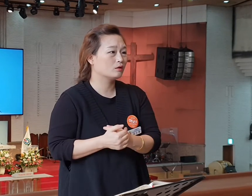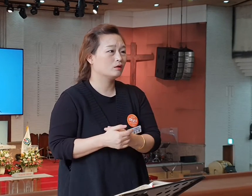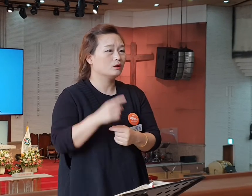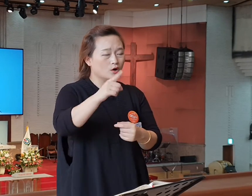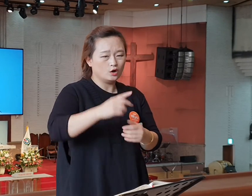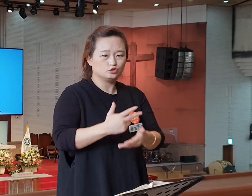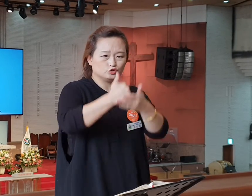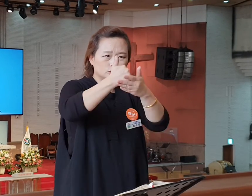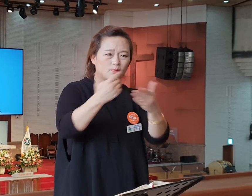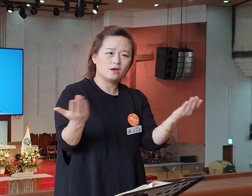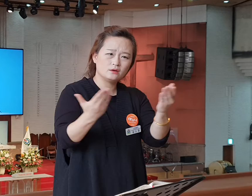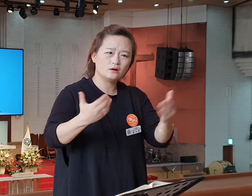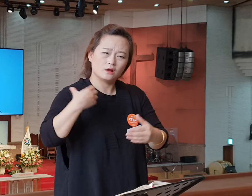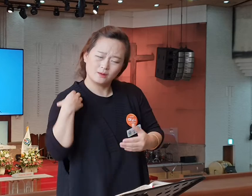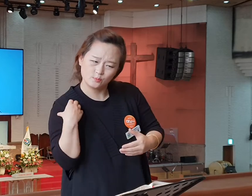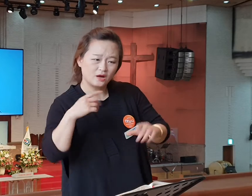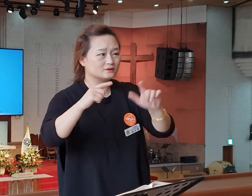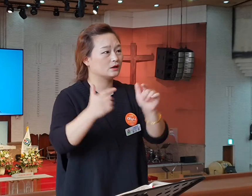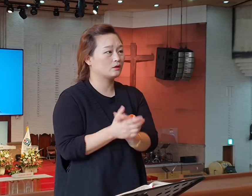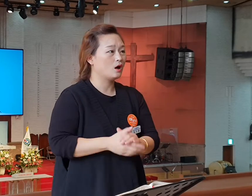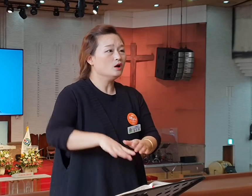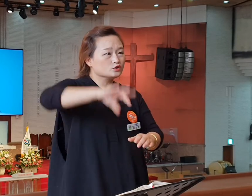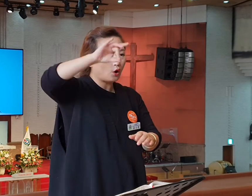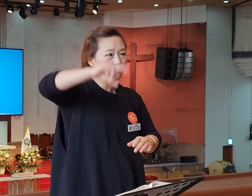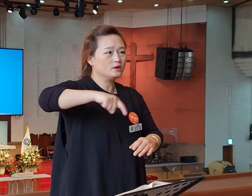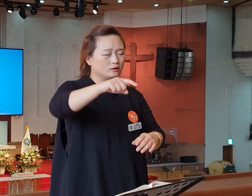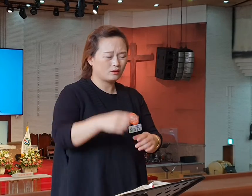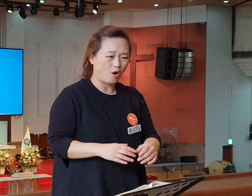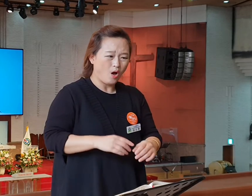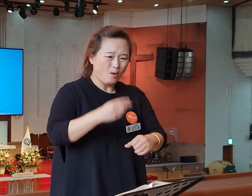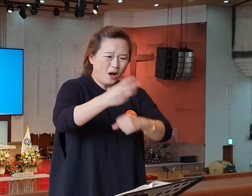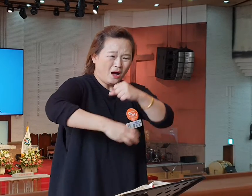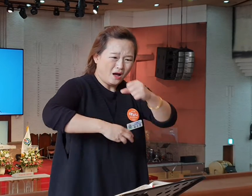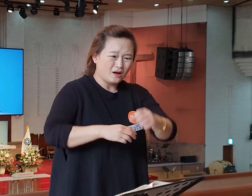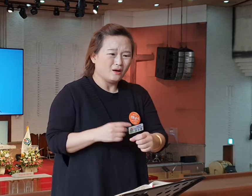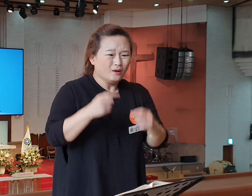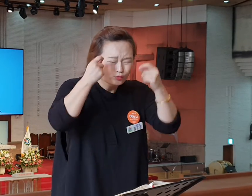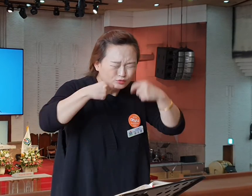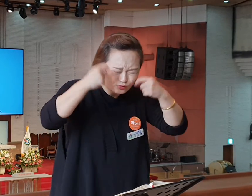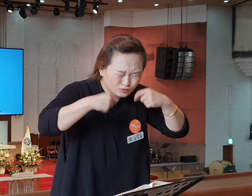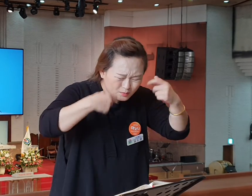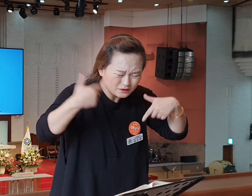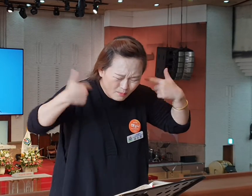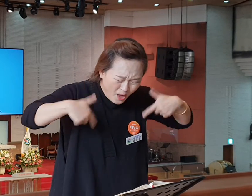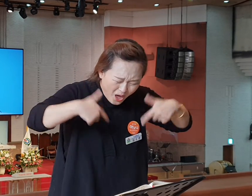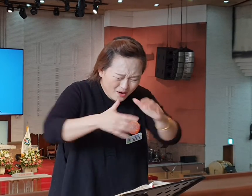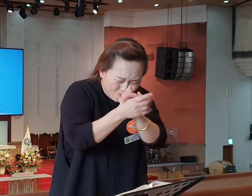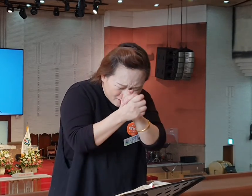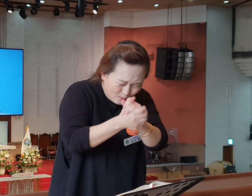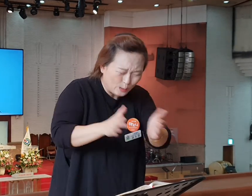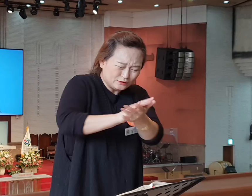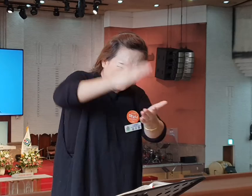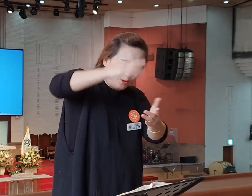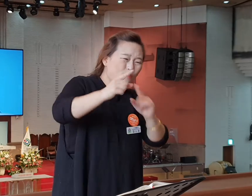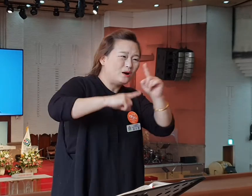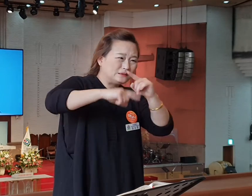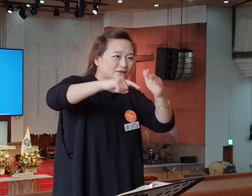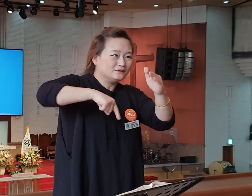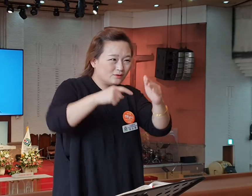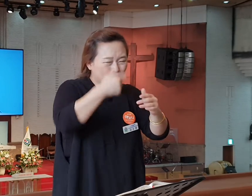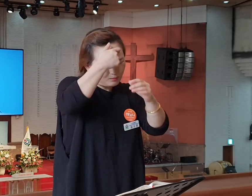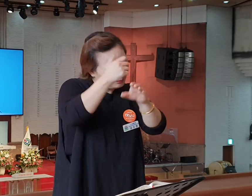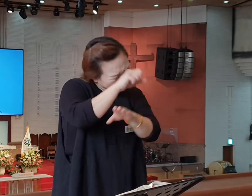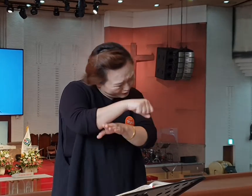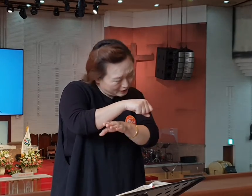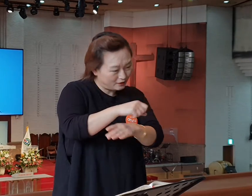감당하지 않는구나. 너희가 처음에는 두랑도에 모여서 그렇게 몸을 쳤서 예배하고 그 말씀 가운데 뜨거운 온 아시아야.